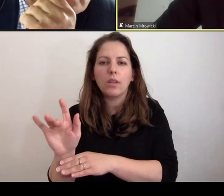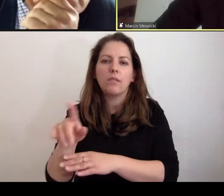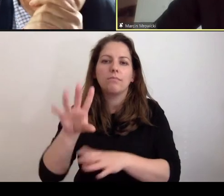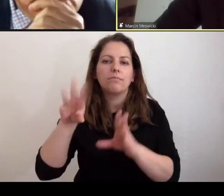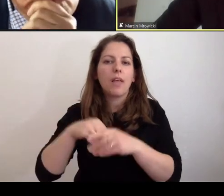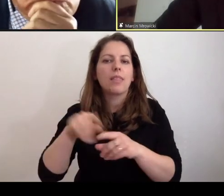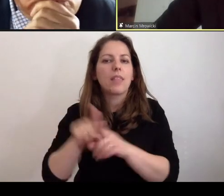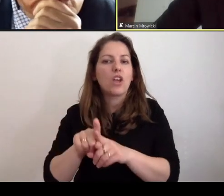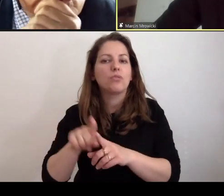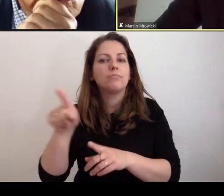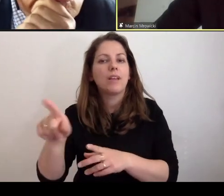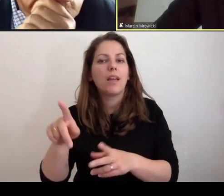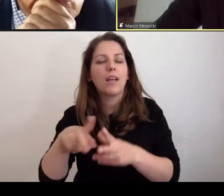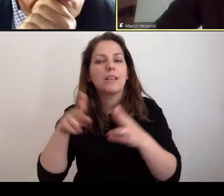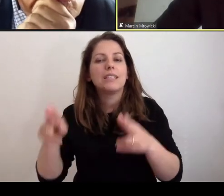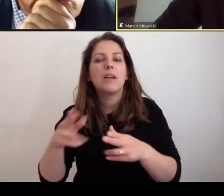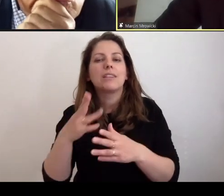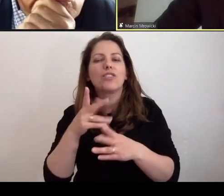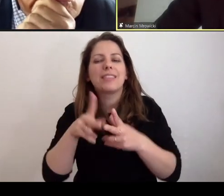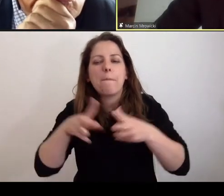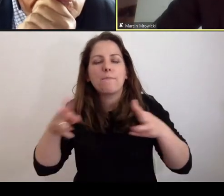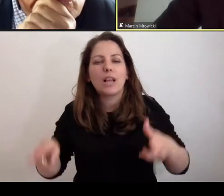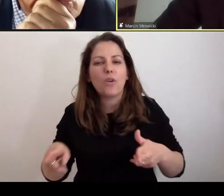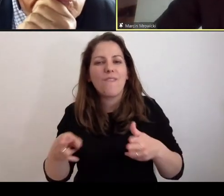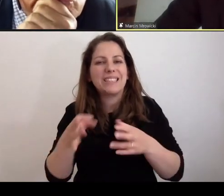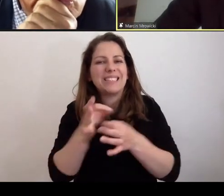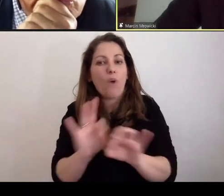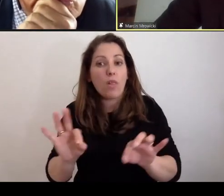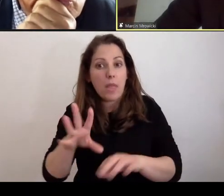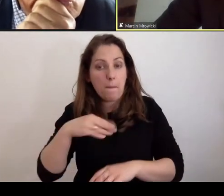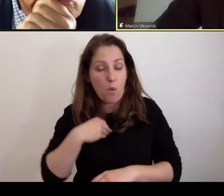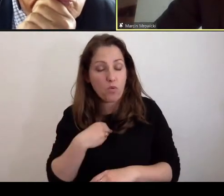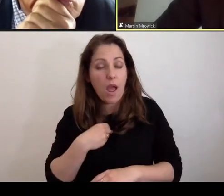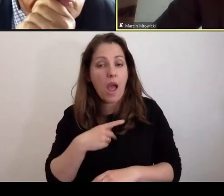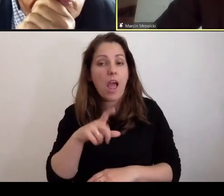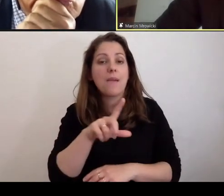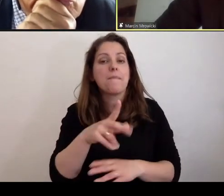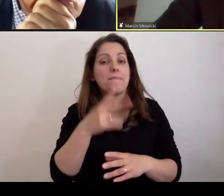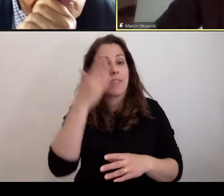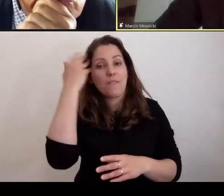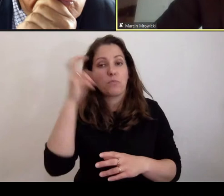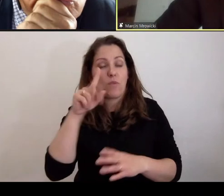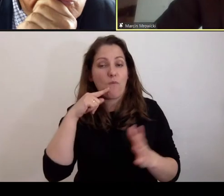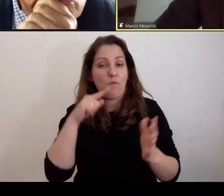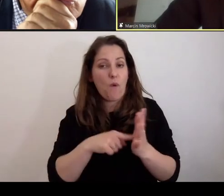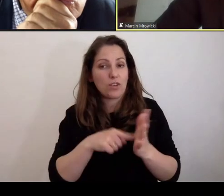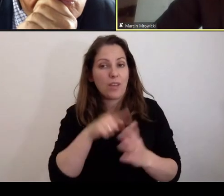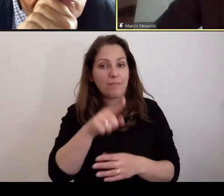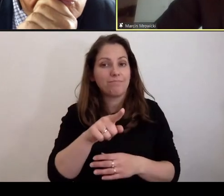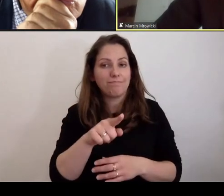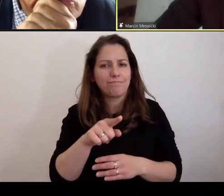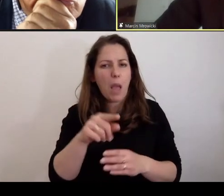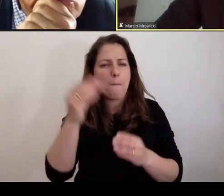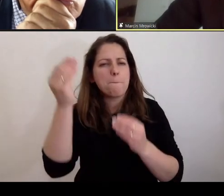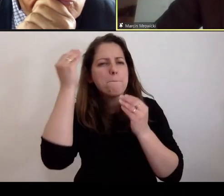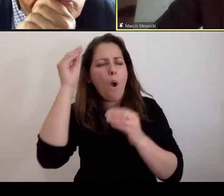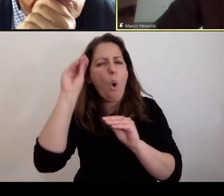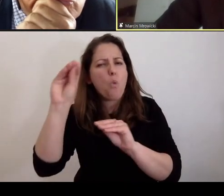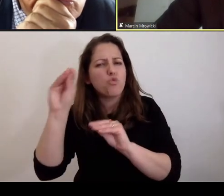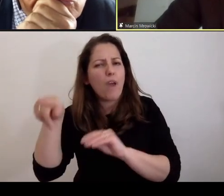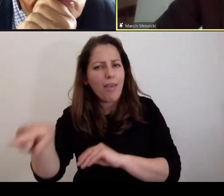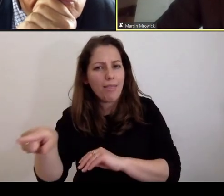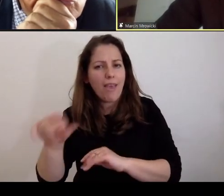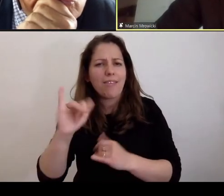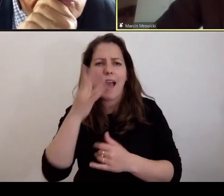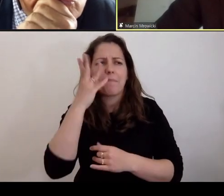prawem do ubiegania się o tymczasowe zwolnienie przed rozprawą. Więc widać, że bardzo istotną rolę pełni właśnie to pouczenie. Nie chciałem zapytać się, jak to w praktyce